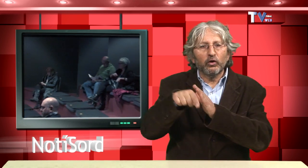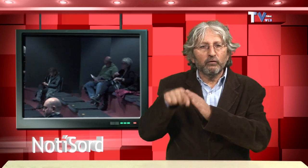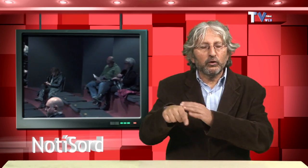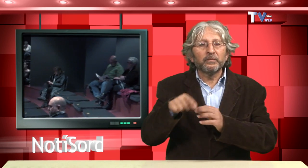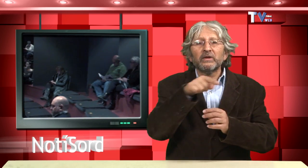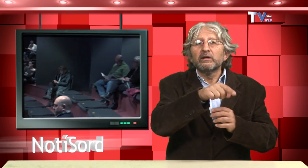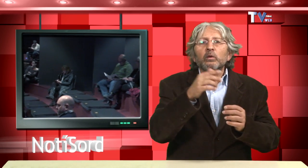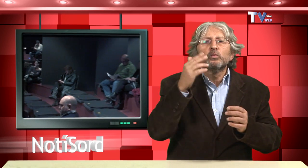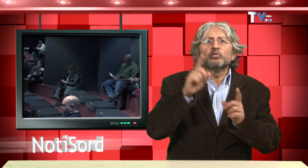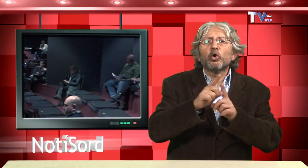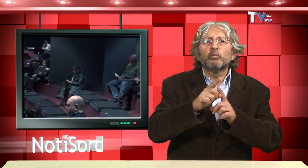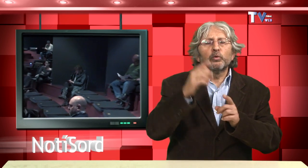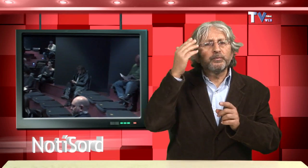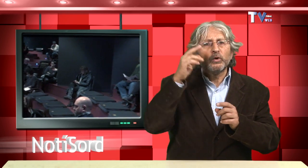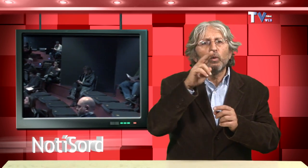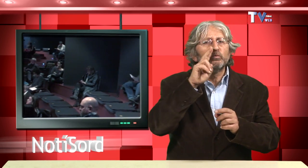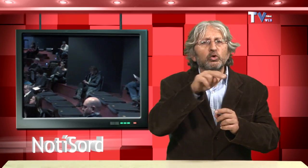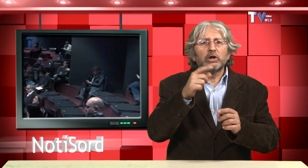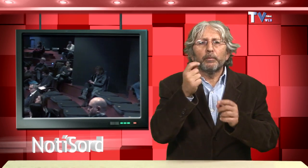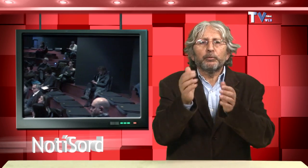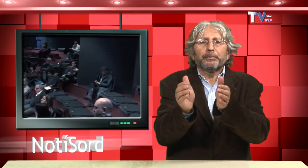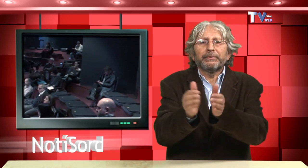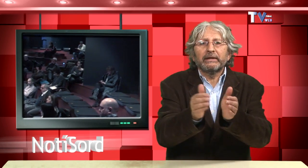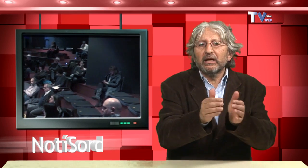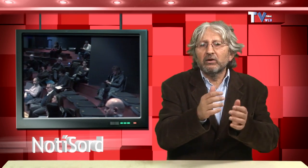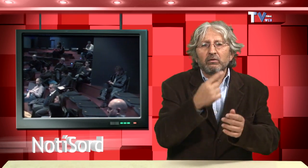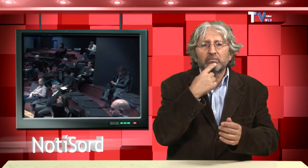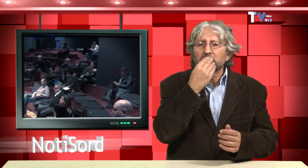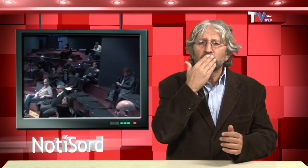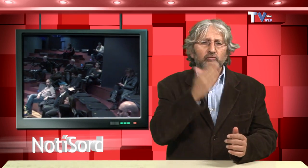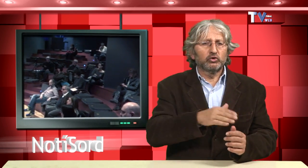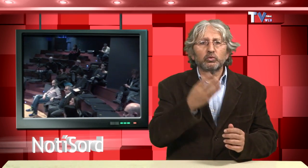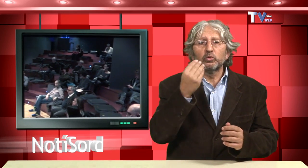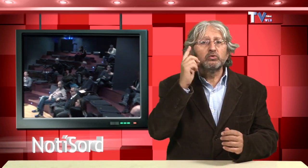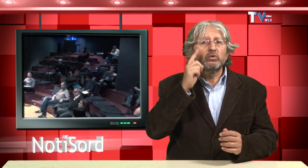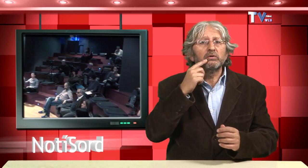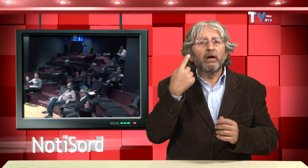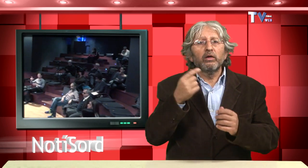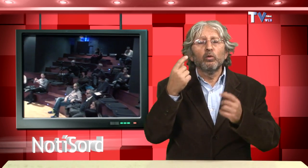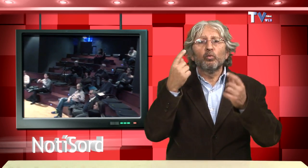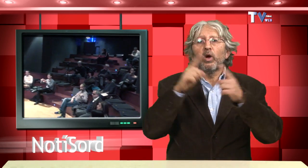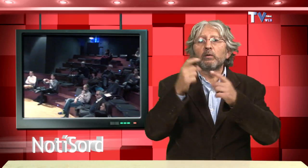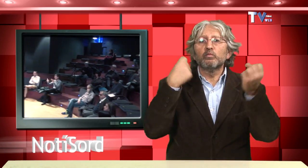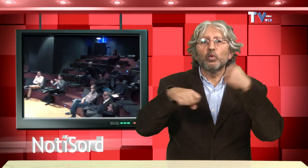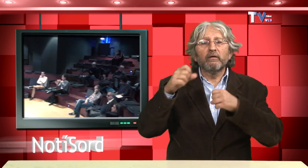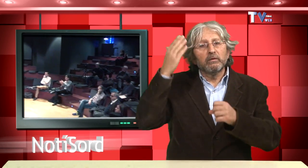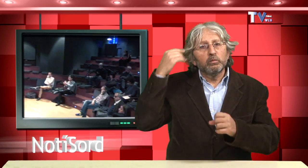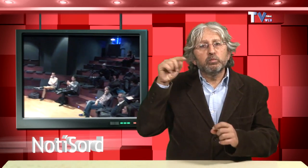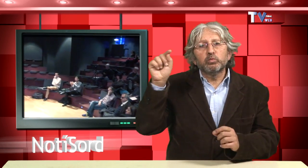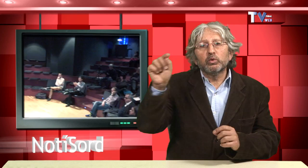aprofitar, si anem a veure algun poble petit, poder entrar a aquests museus que tenen plena accessibilitat en llengua de signes.